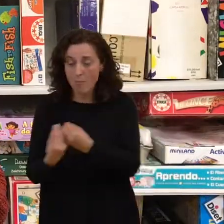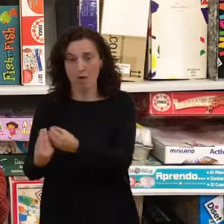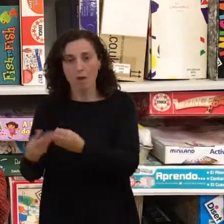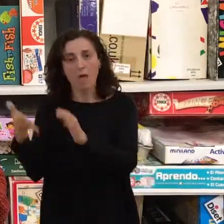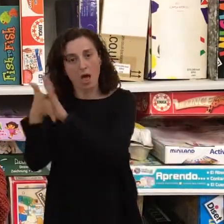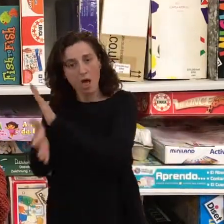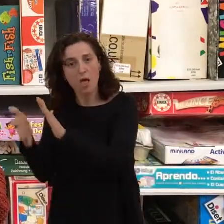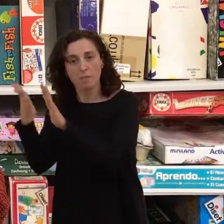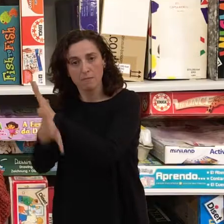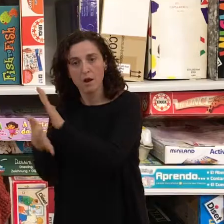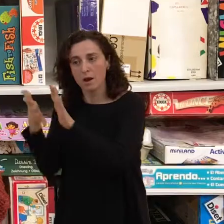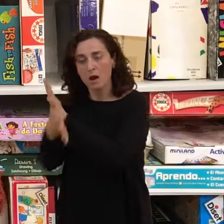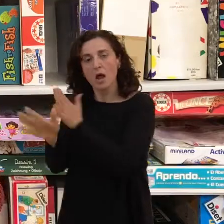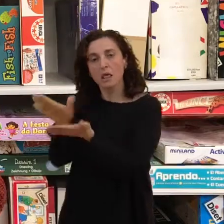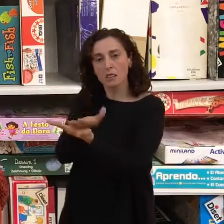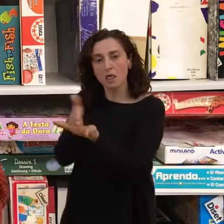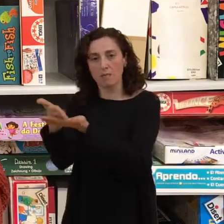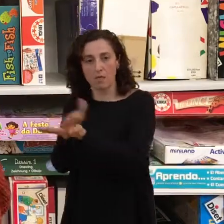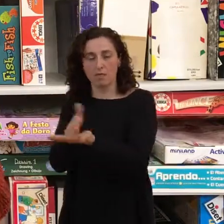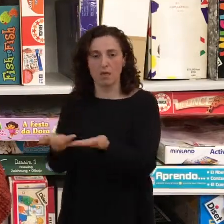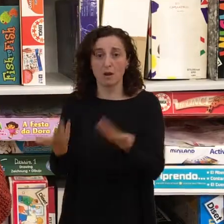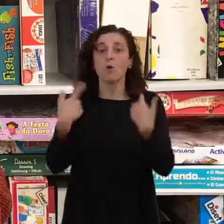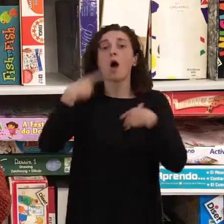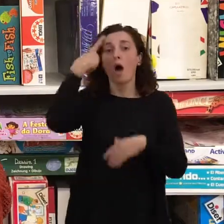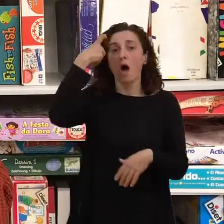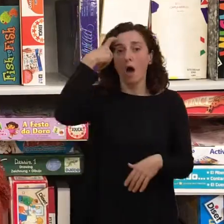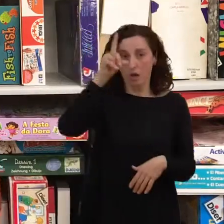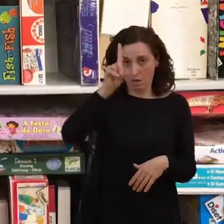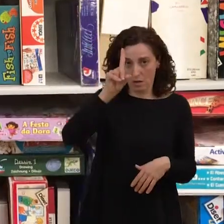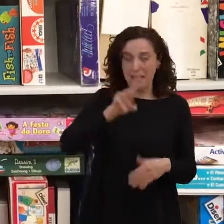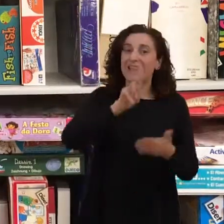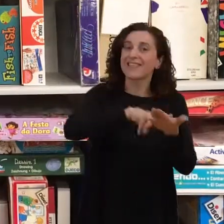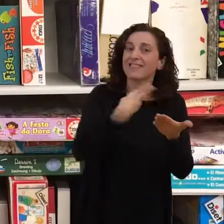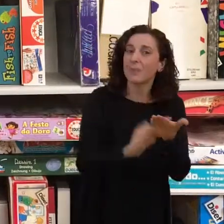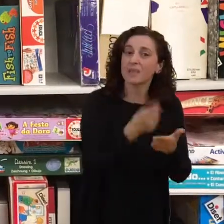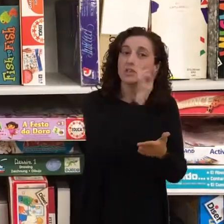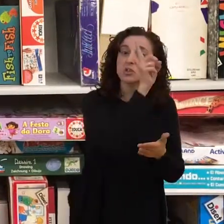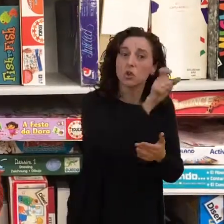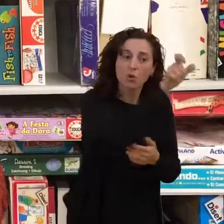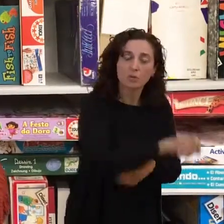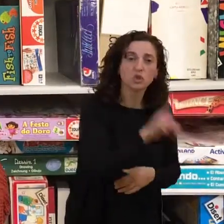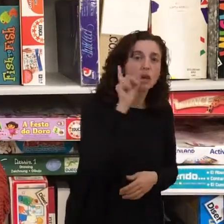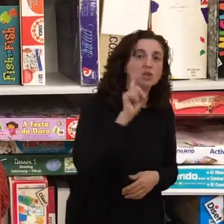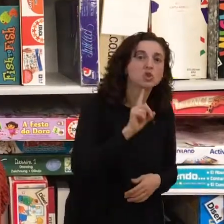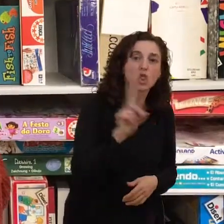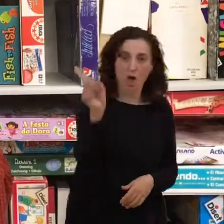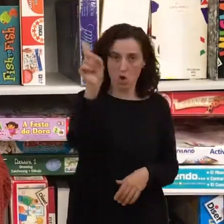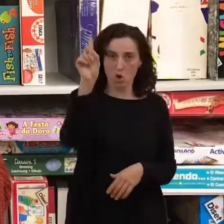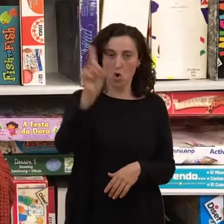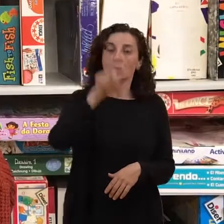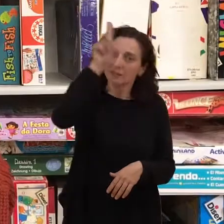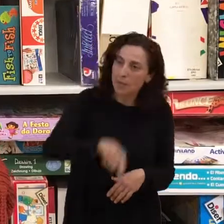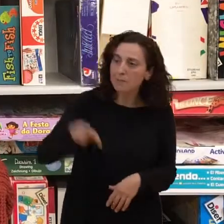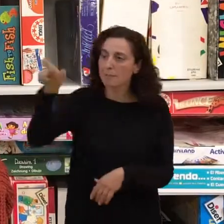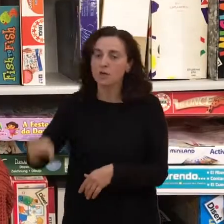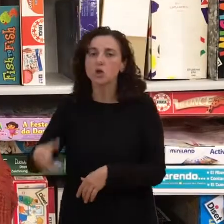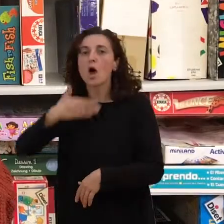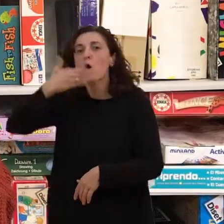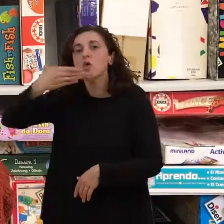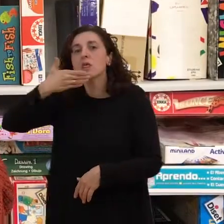persona sorda. Porque recordemos, claro, que el intérprete no es solo para la persona sorda, también es para la persona oyente que no sabe lengua de signos. Y muchas